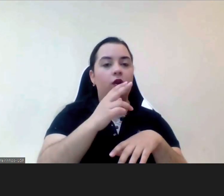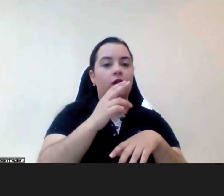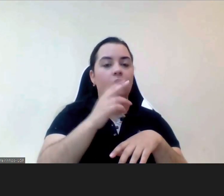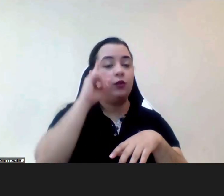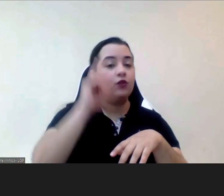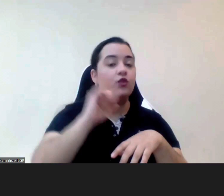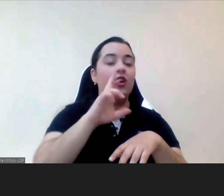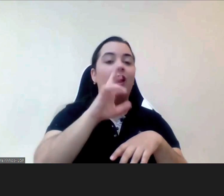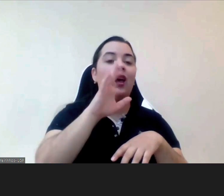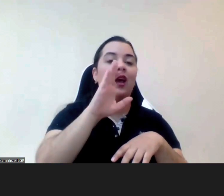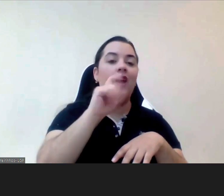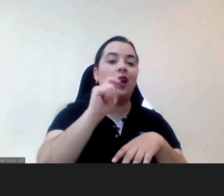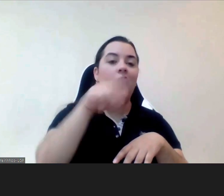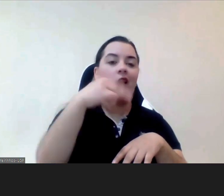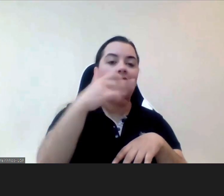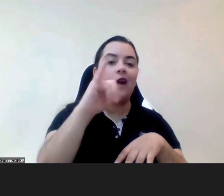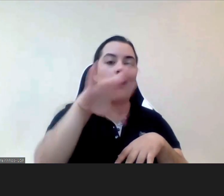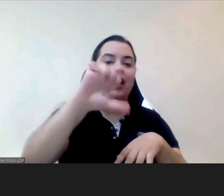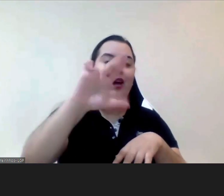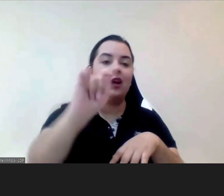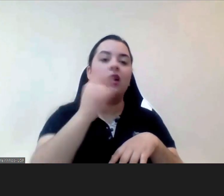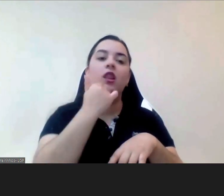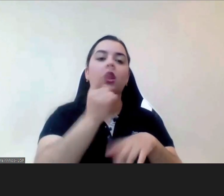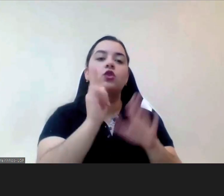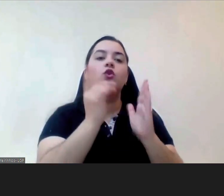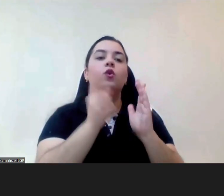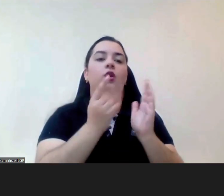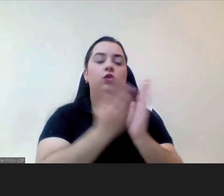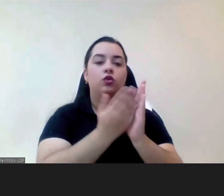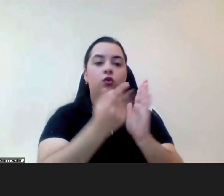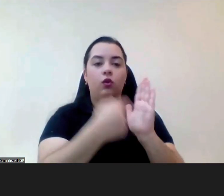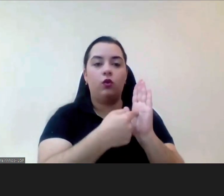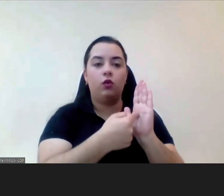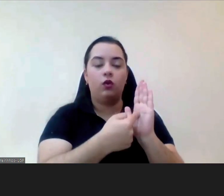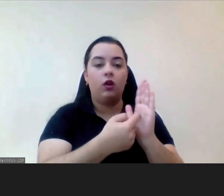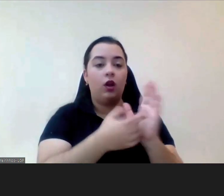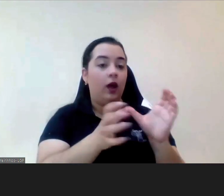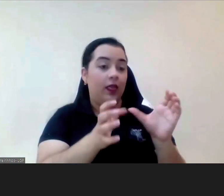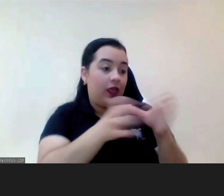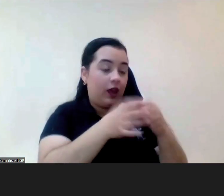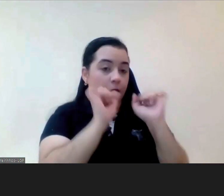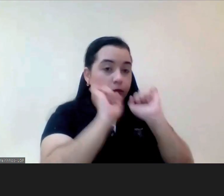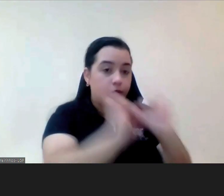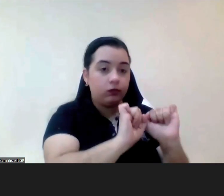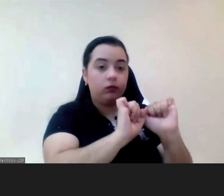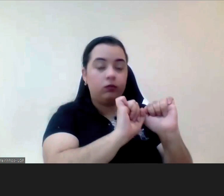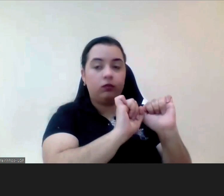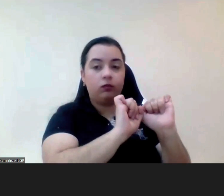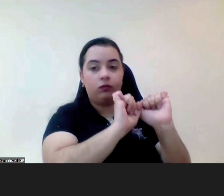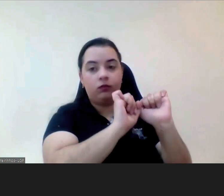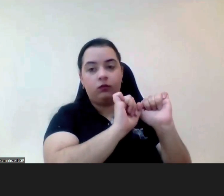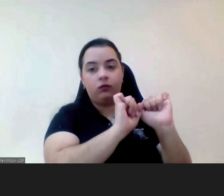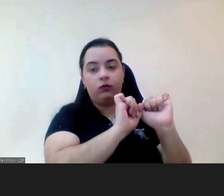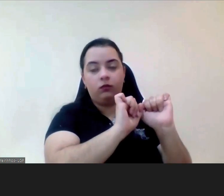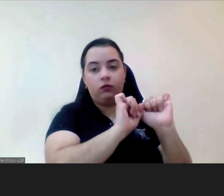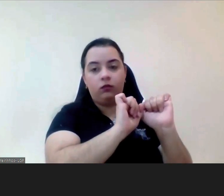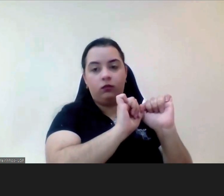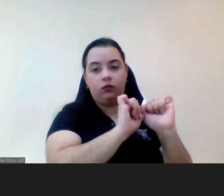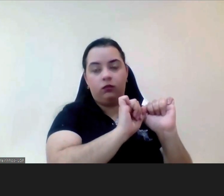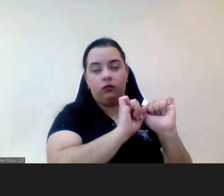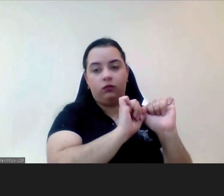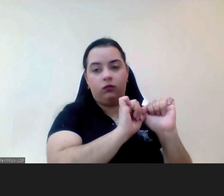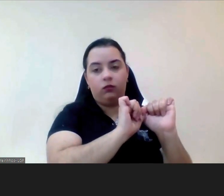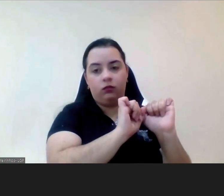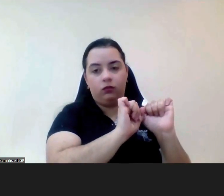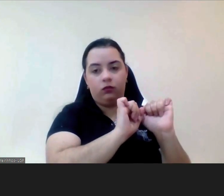de mais de 5 mil crianças da equipa dele não foi só ele evidentemente que começou por ser um